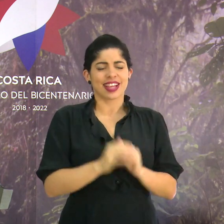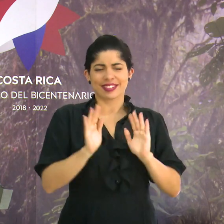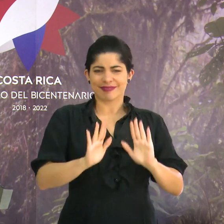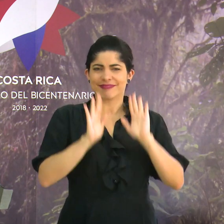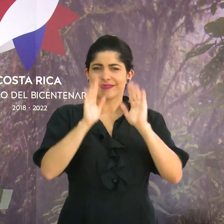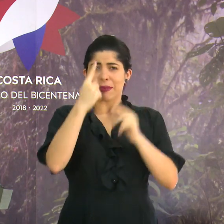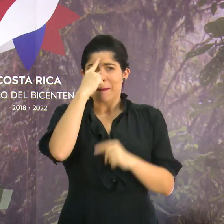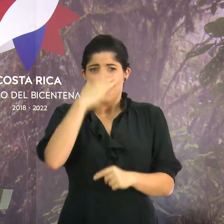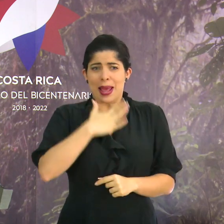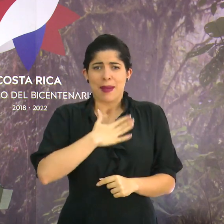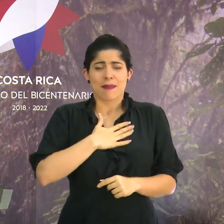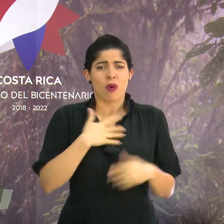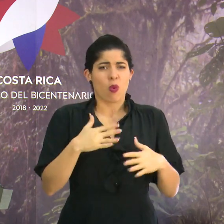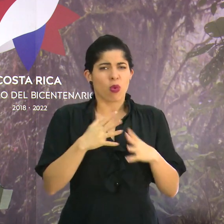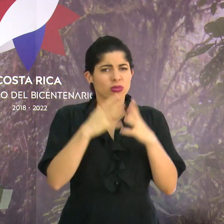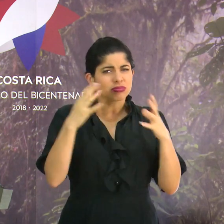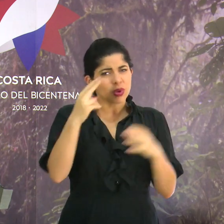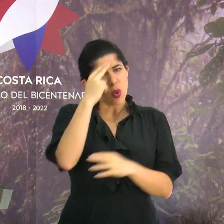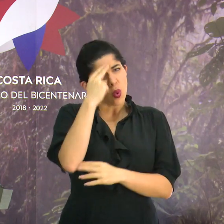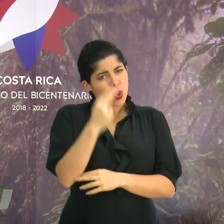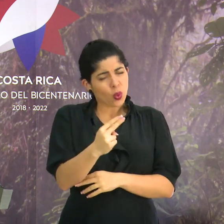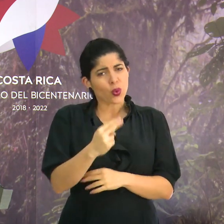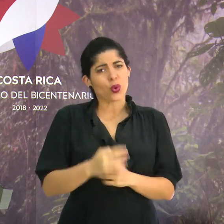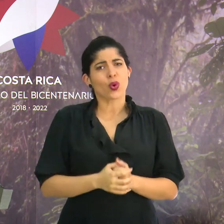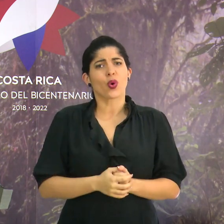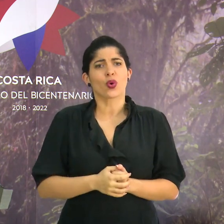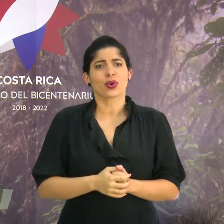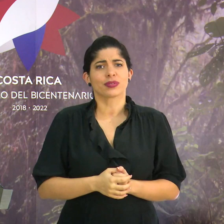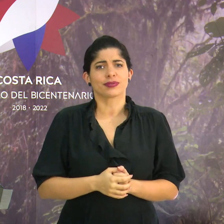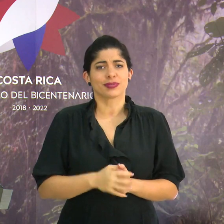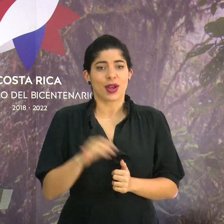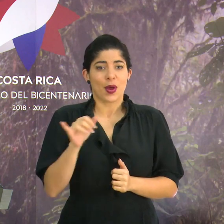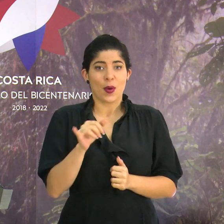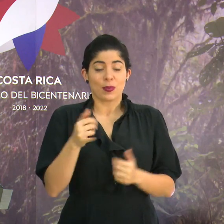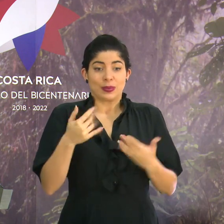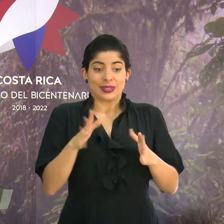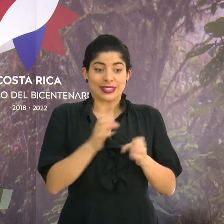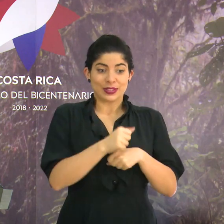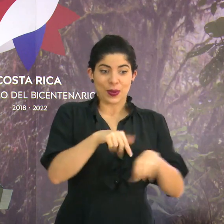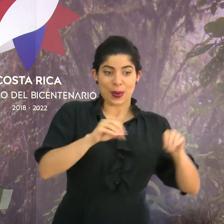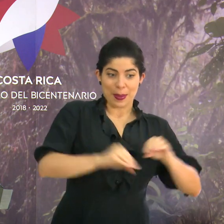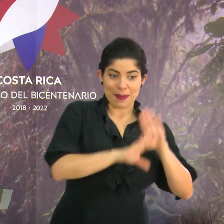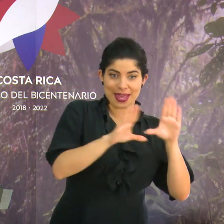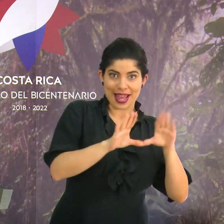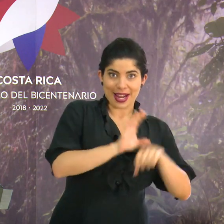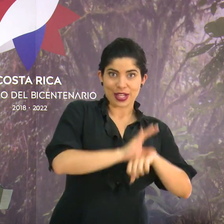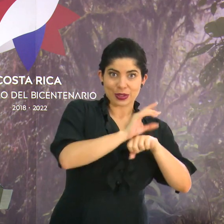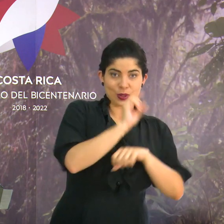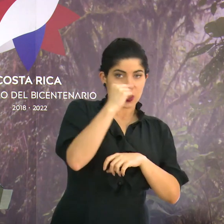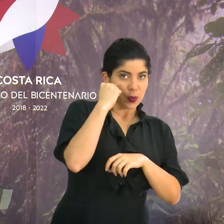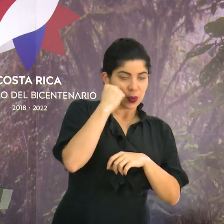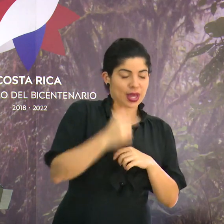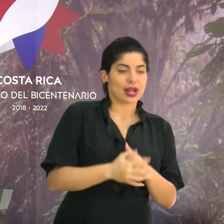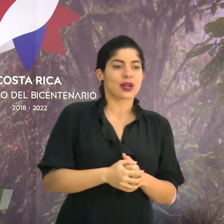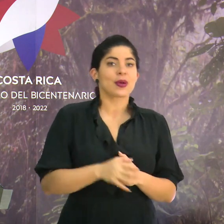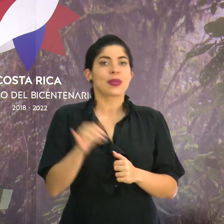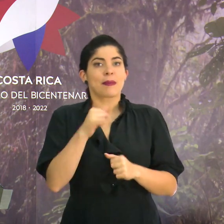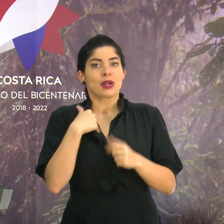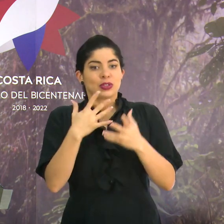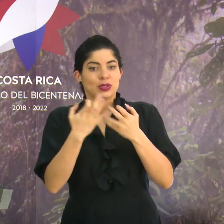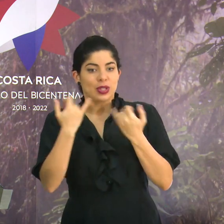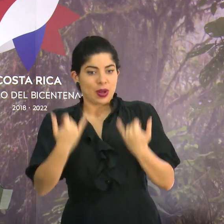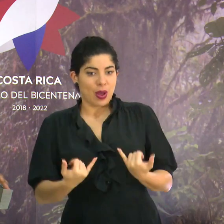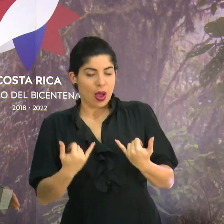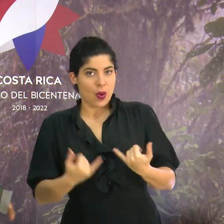extraordinario. Para mí es un gran honor, tanto como lo hice en la mañana durante el Consejo de Gobierno, como lo quiero